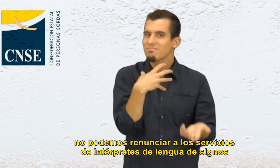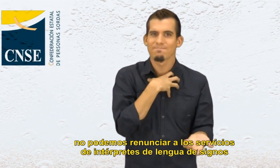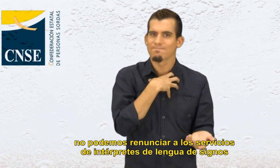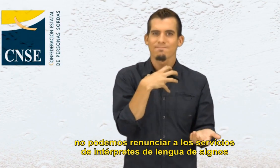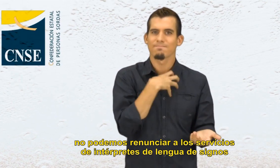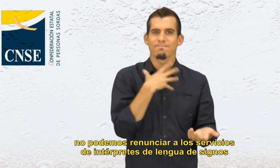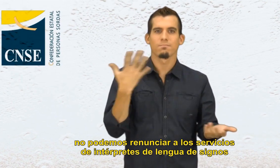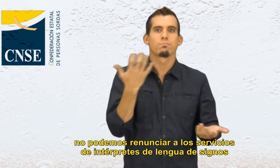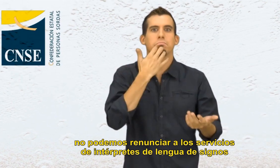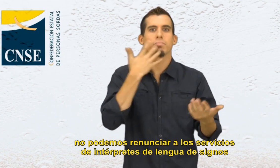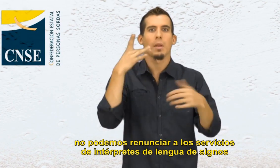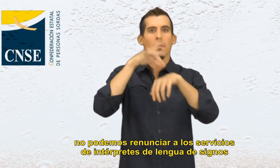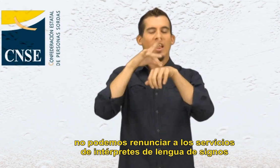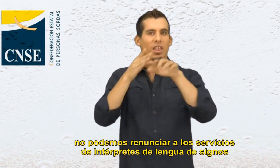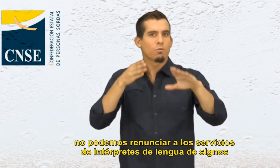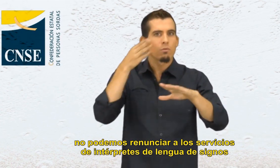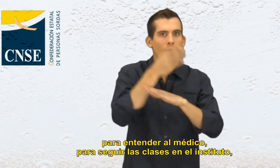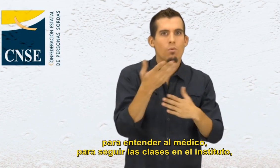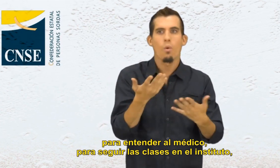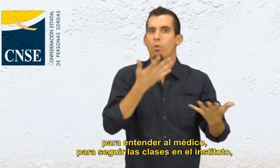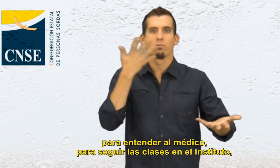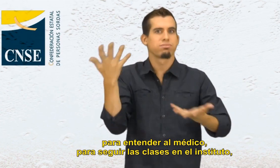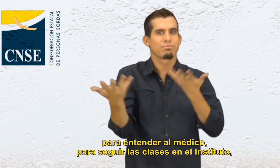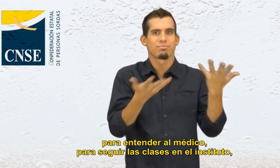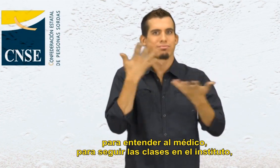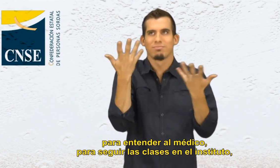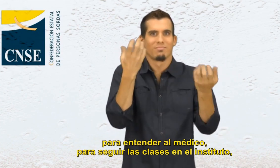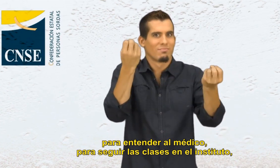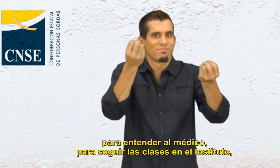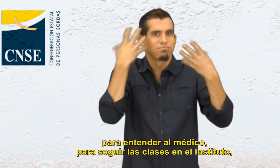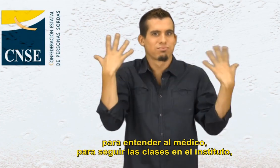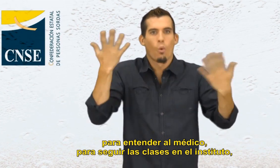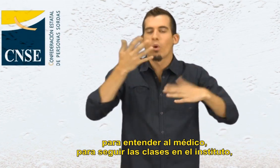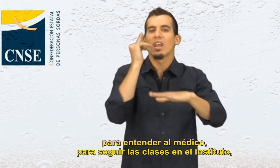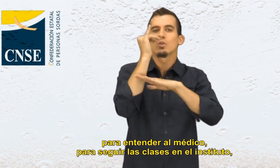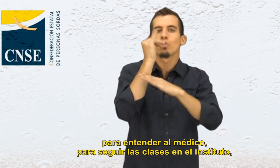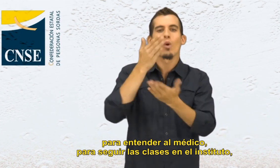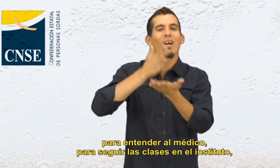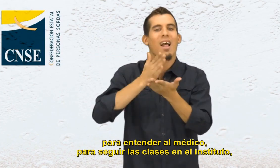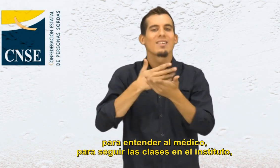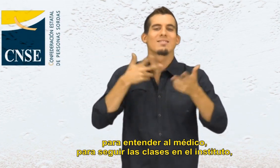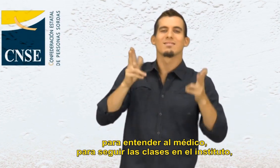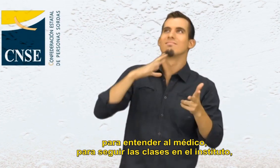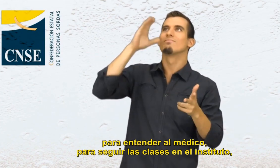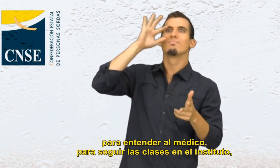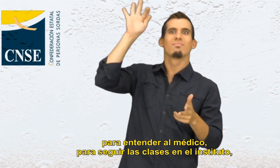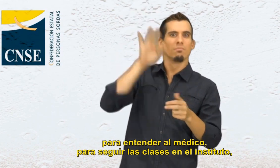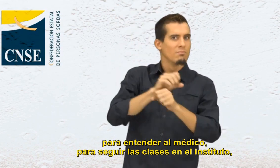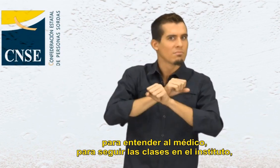signos para entender al médico, para seguir las clases en el instituto, para hacer una llamada telefónica, para